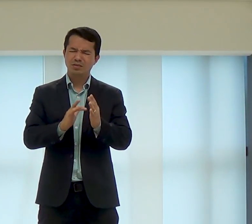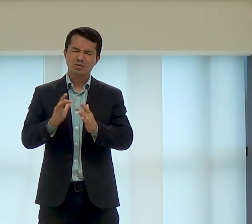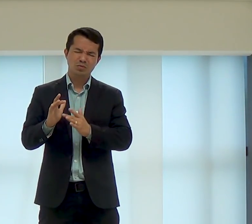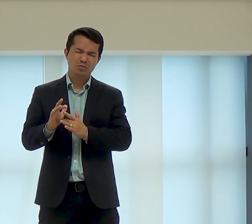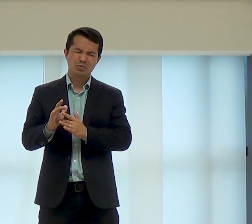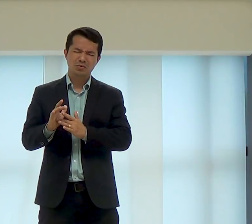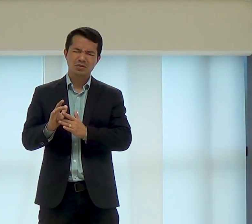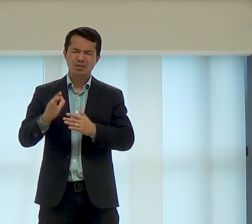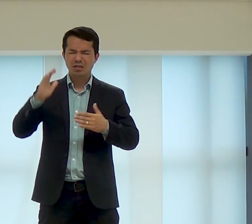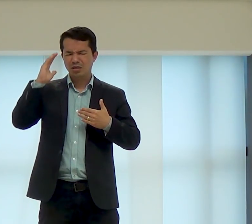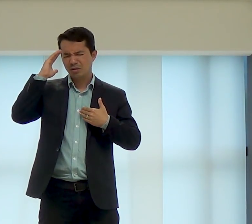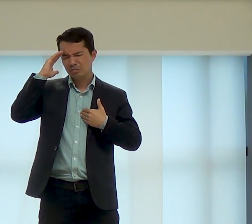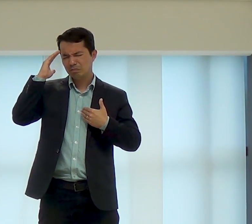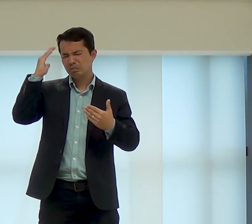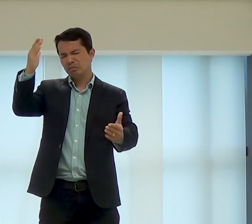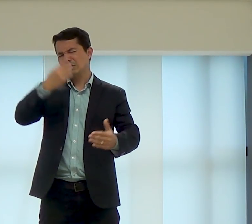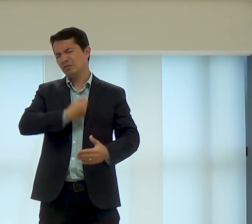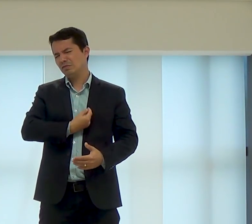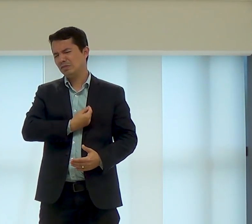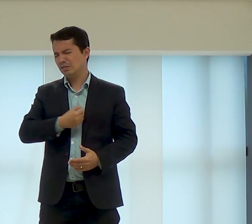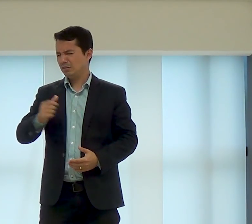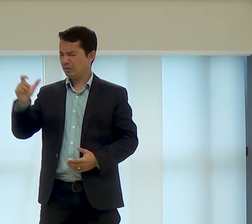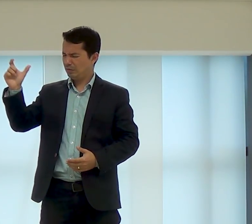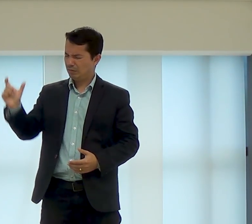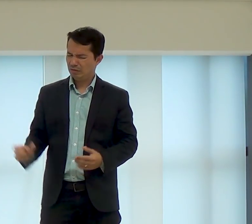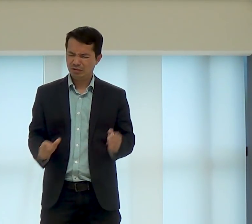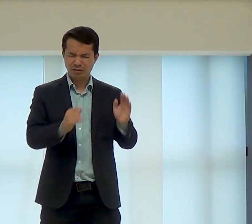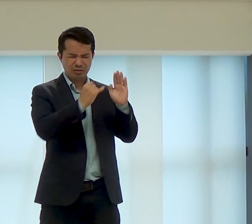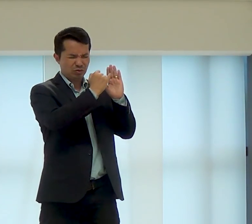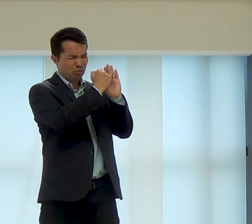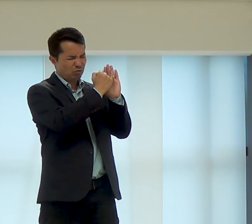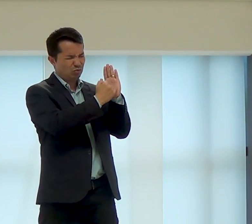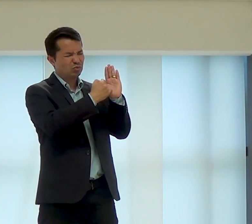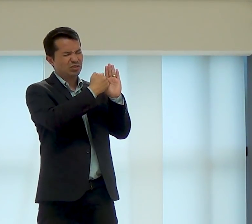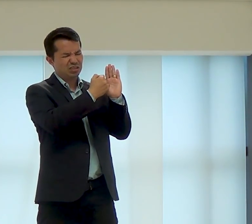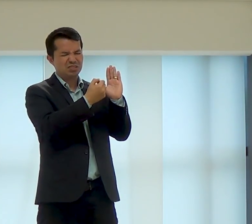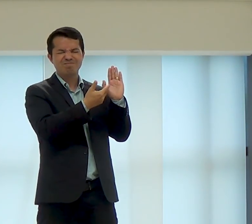Senhor Jesus, obrigada, Senhor, pela vida de José,